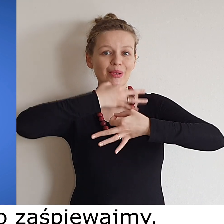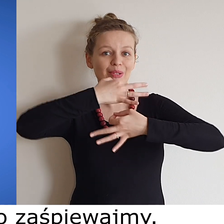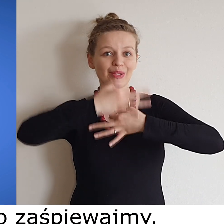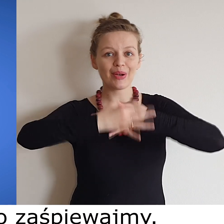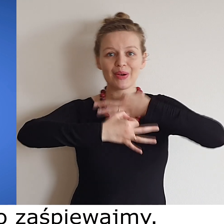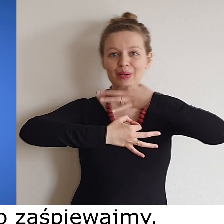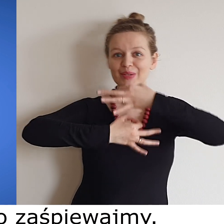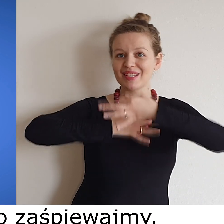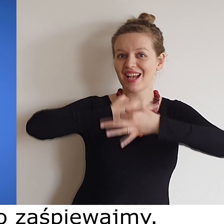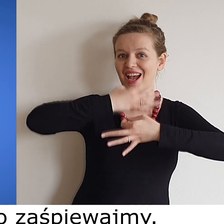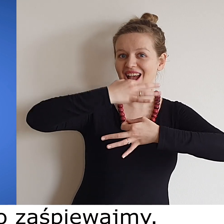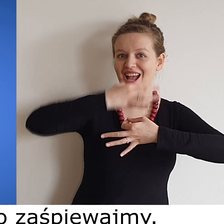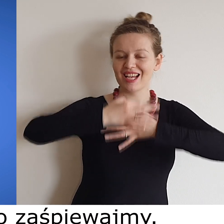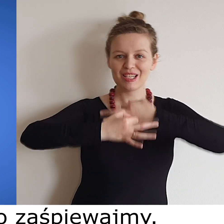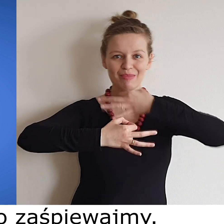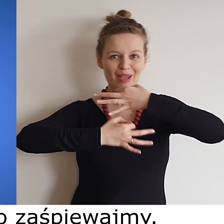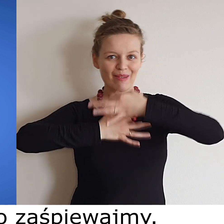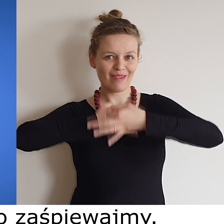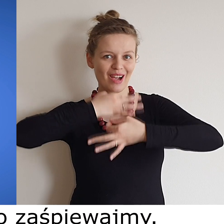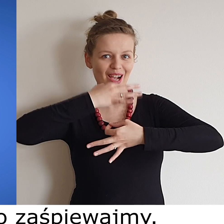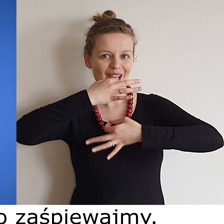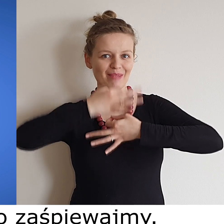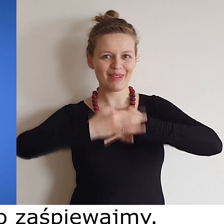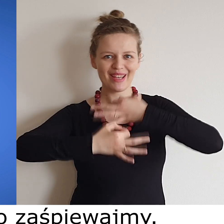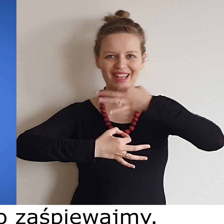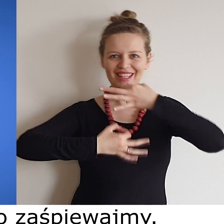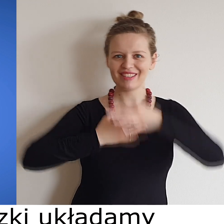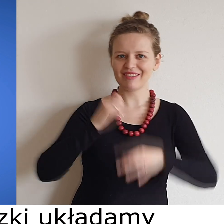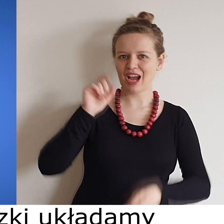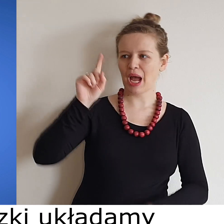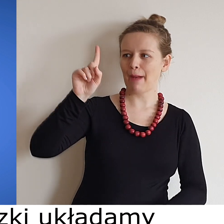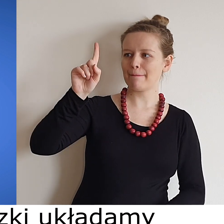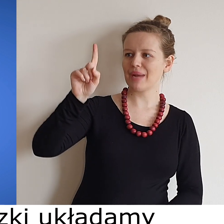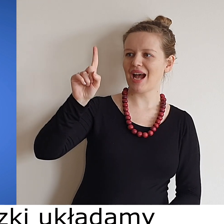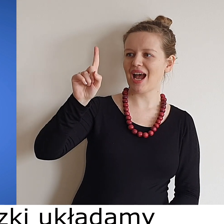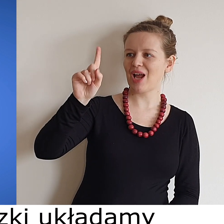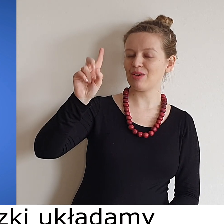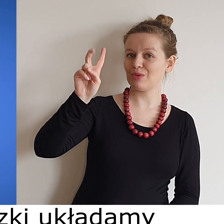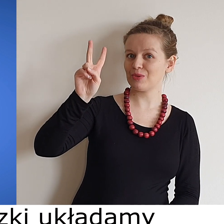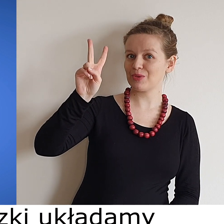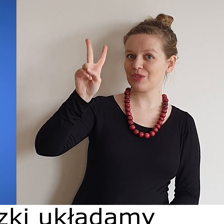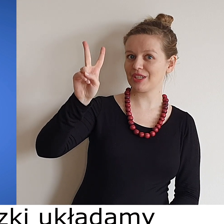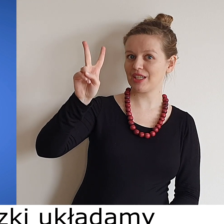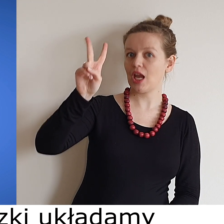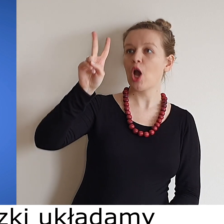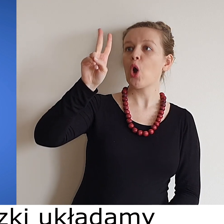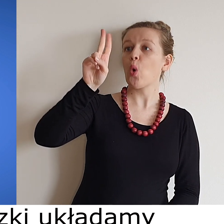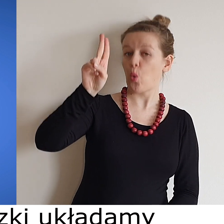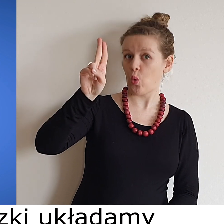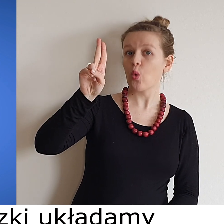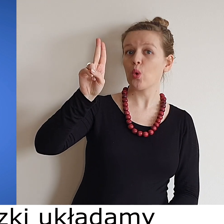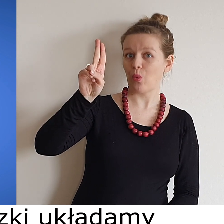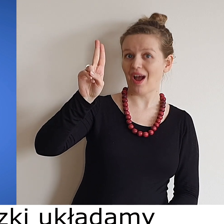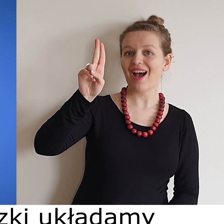głośno zaśpiewajmy Dwa paluszki